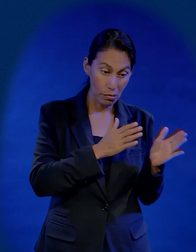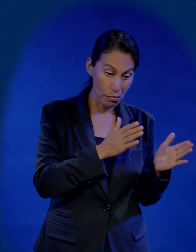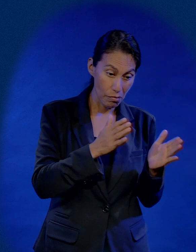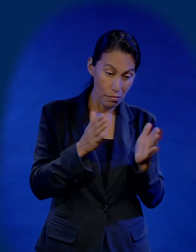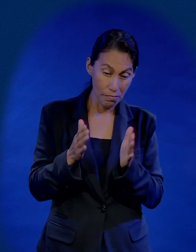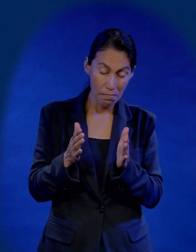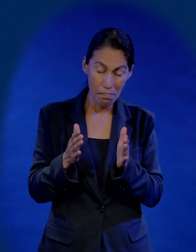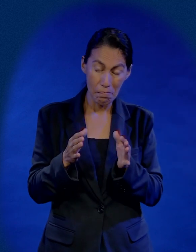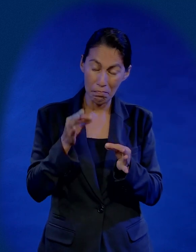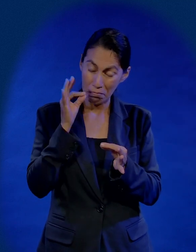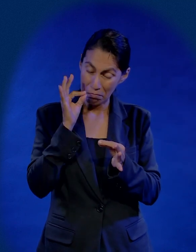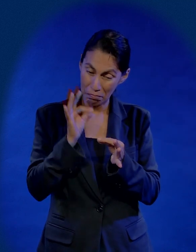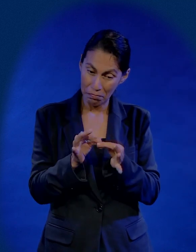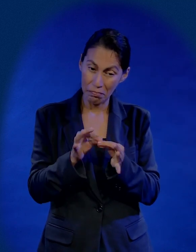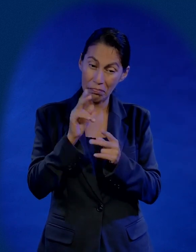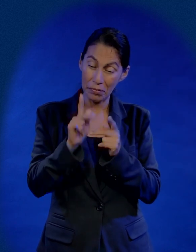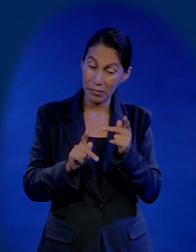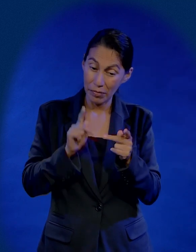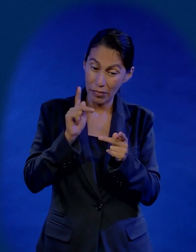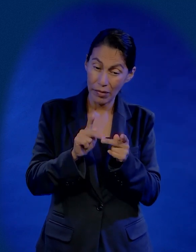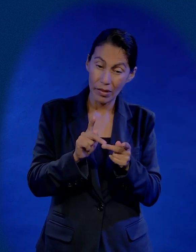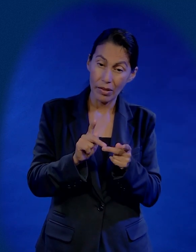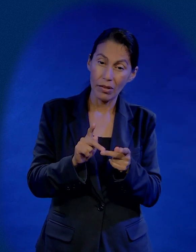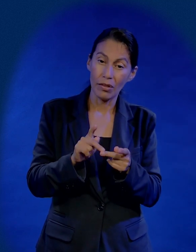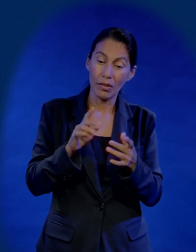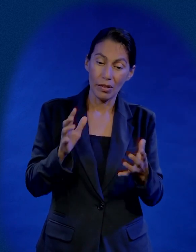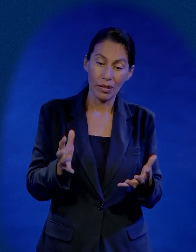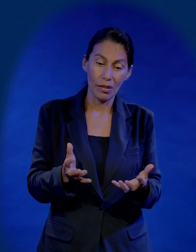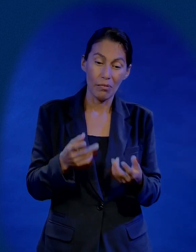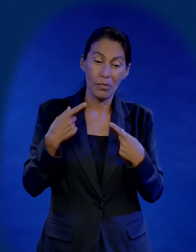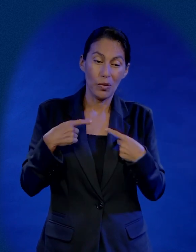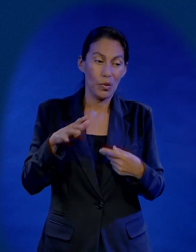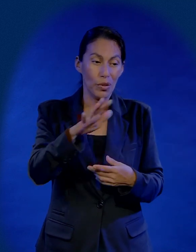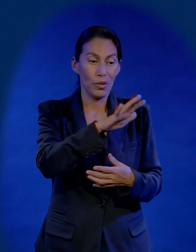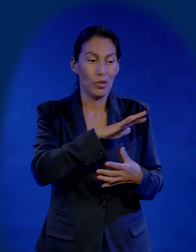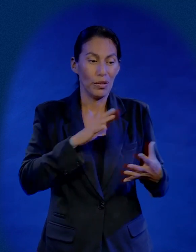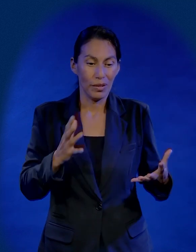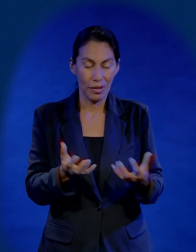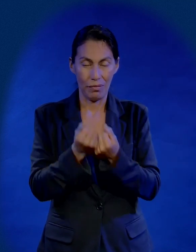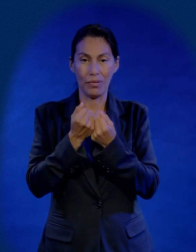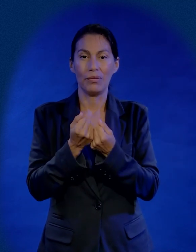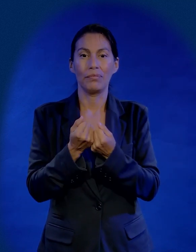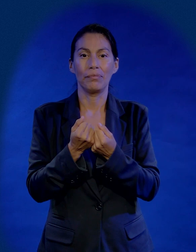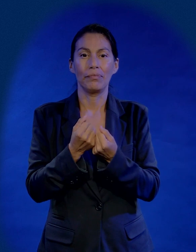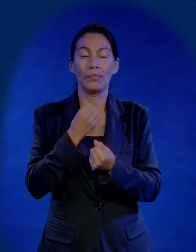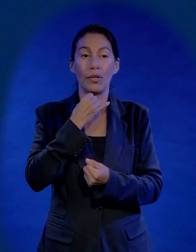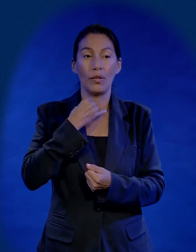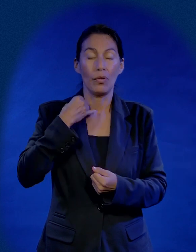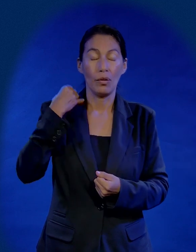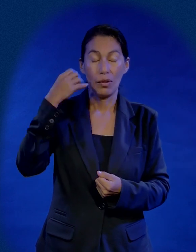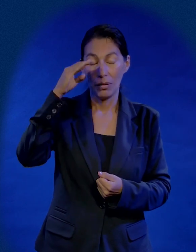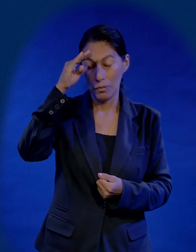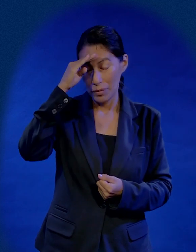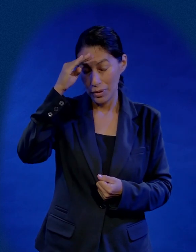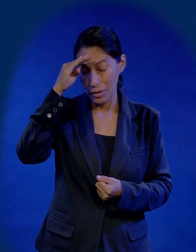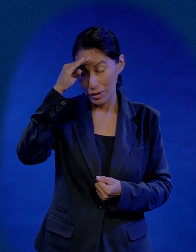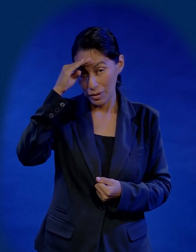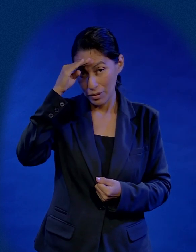maestro de la salvación en mente, mientras Judas creyéndose más listo estaba pensando en cosas grandes según él, no,